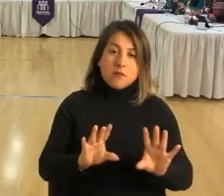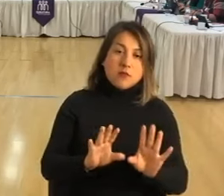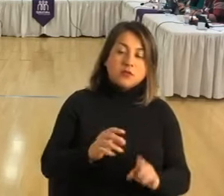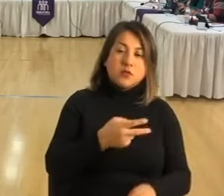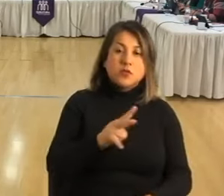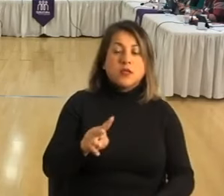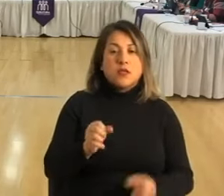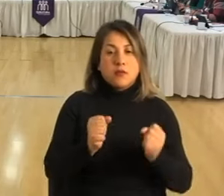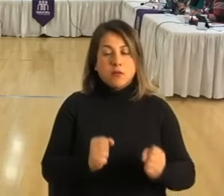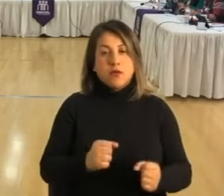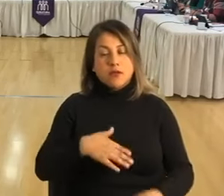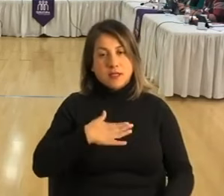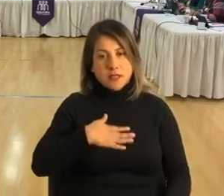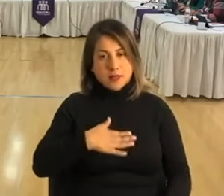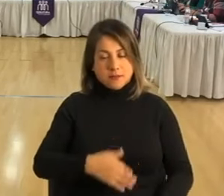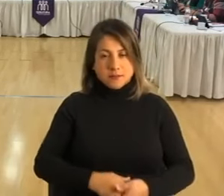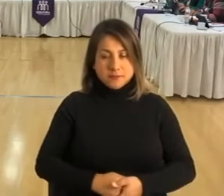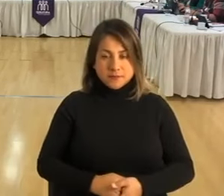conveniente.